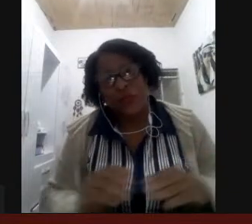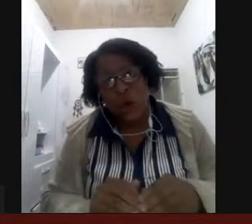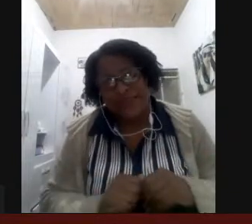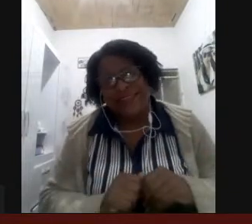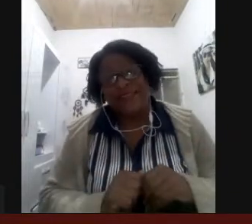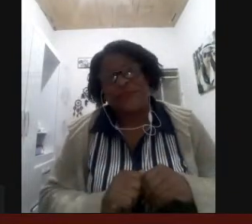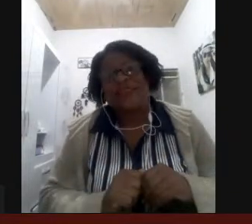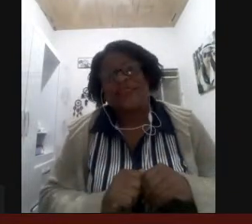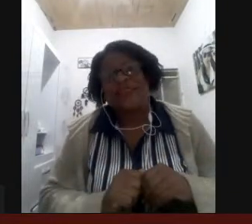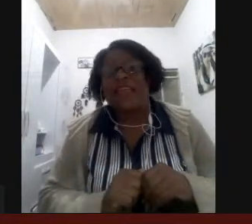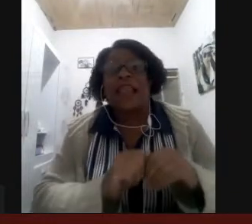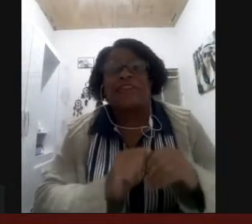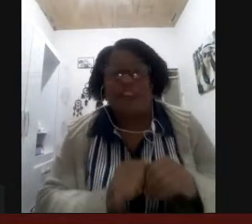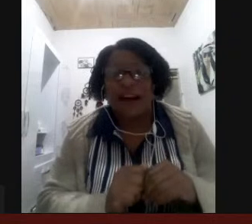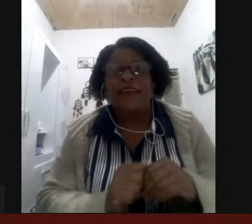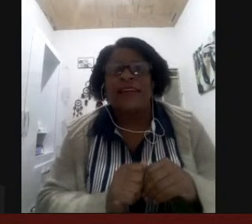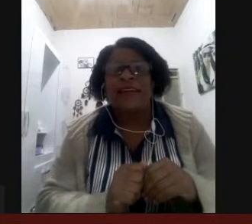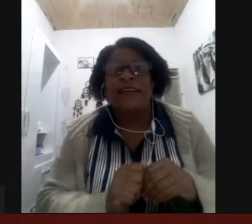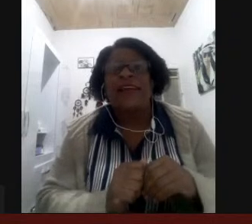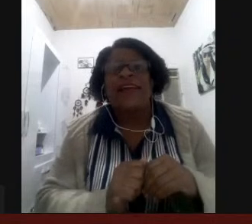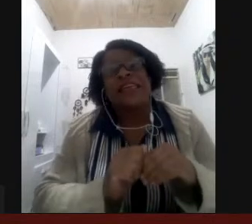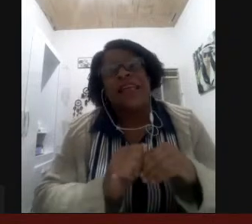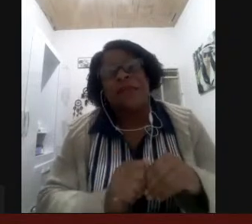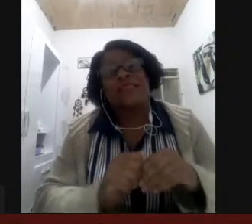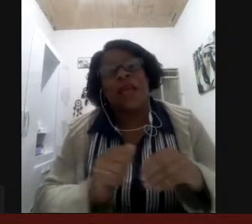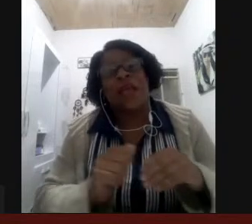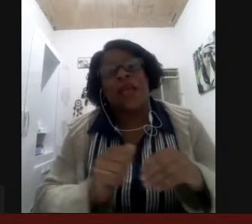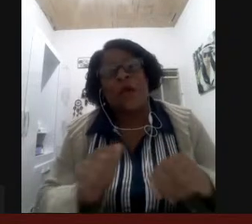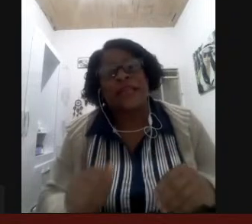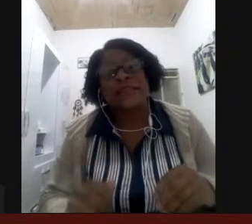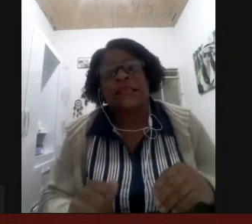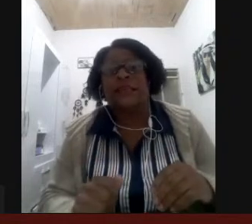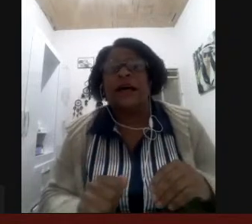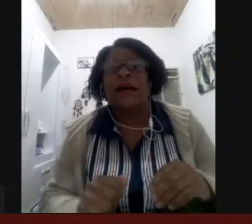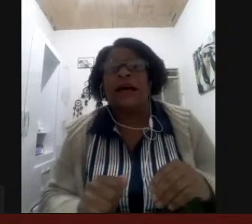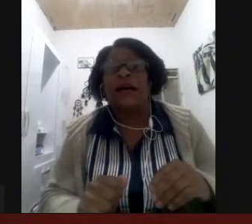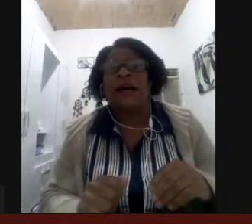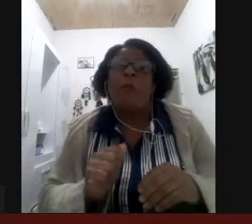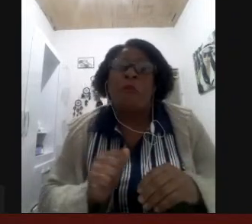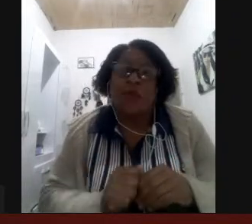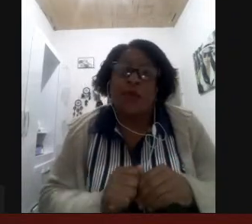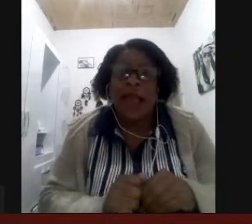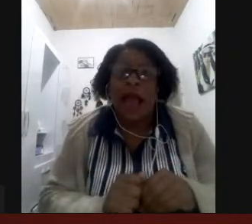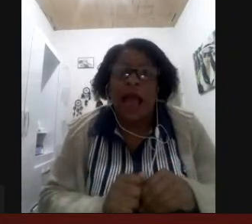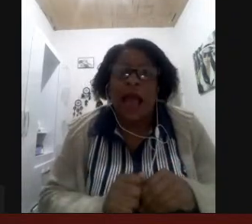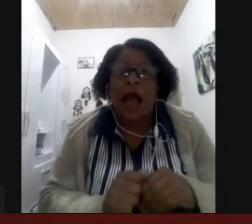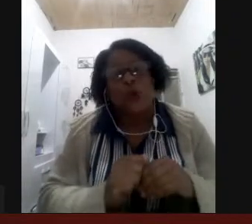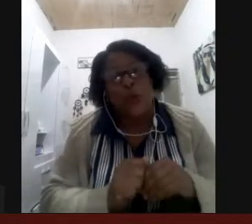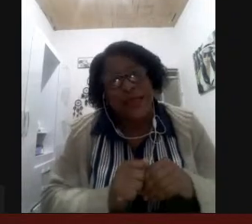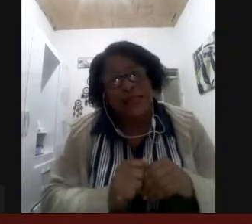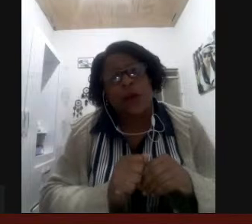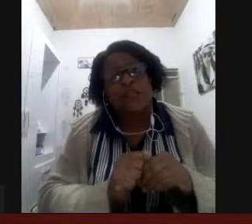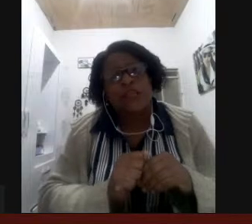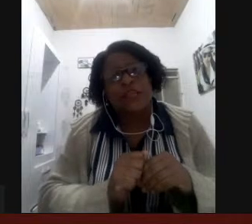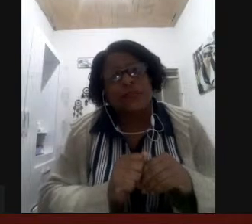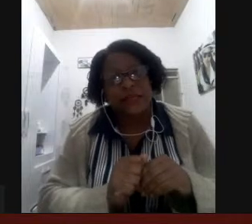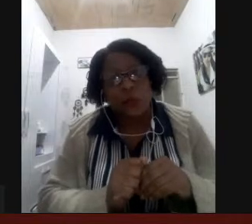o que a lei fala? que a Libras é reconhecida como meio legal de comunicação e expressão do